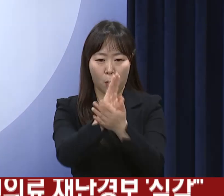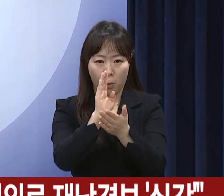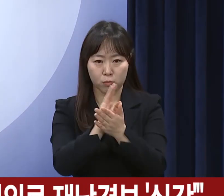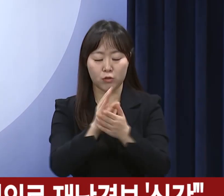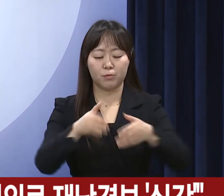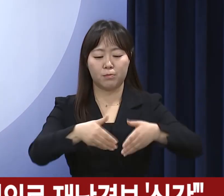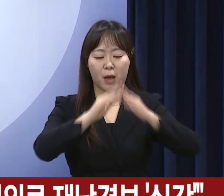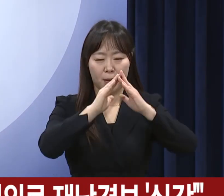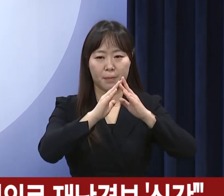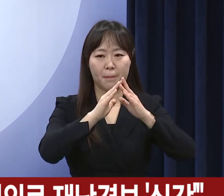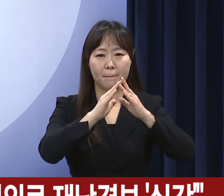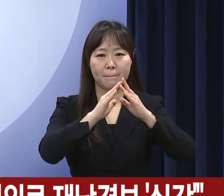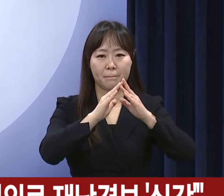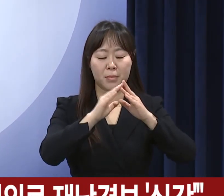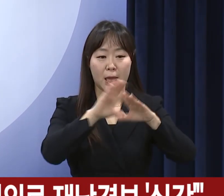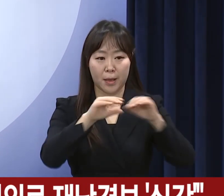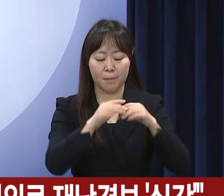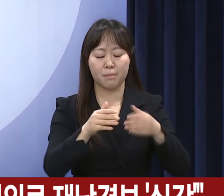설치하였습니다.